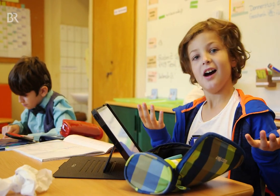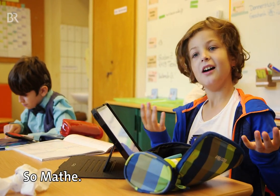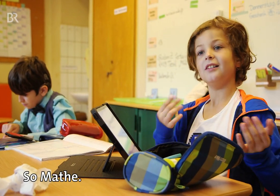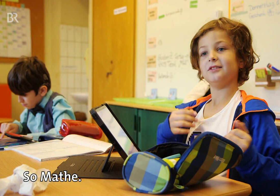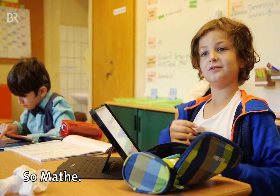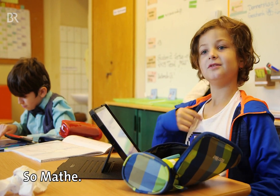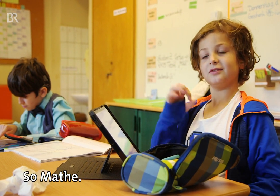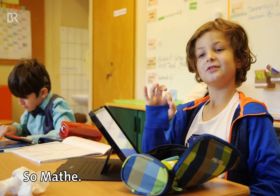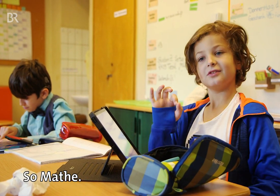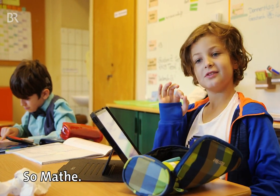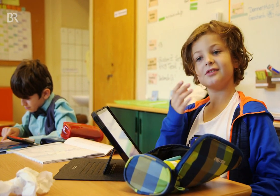So, Mathe.